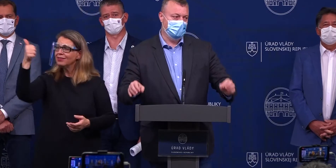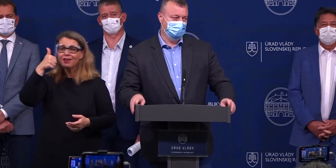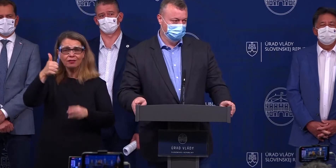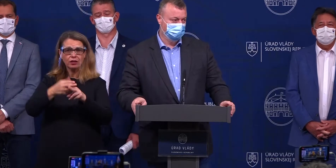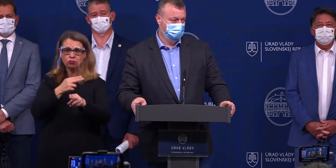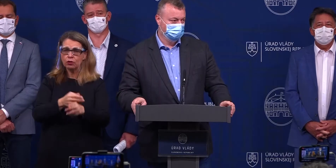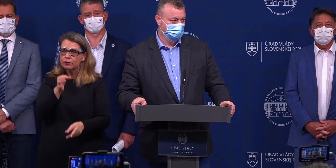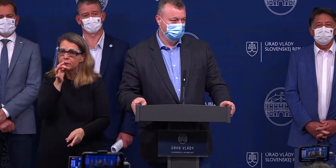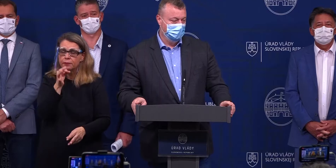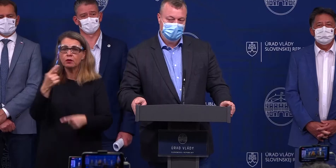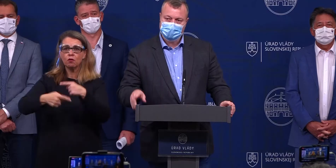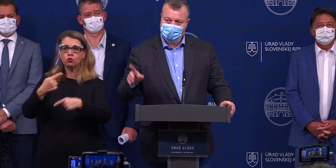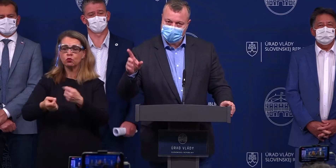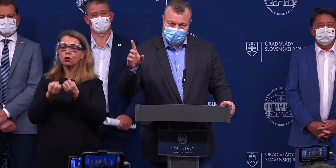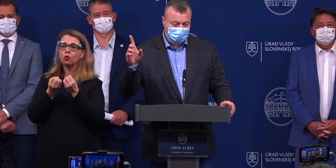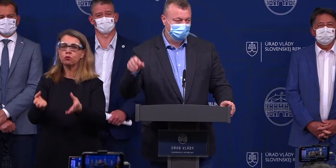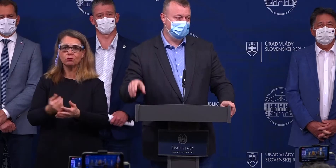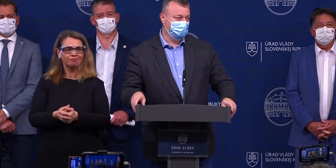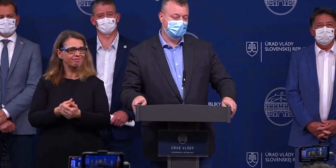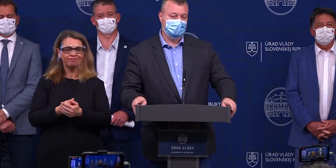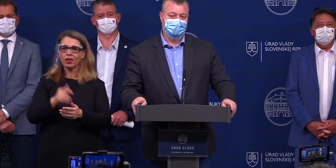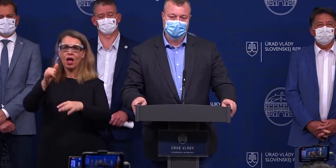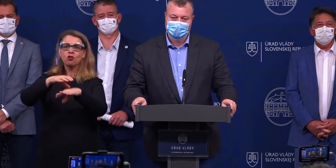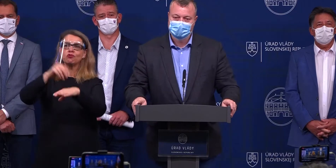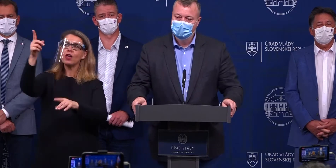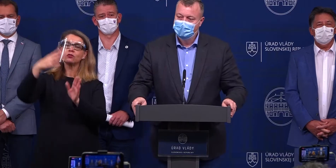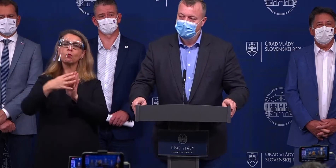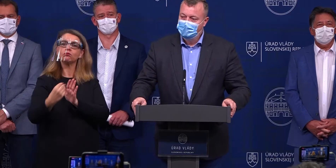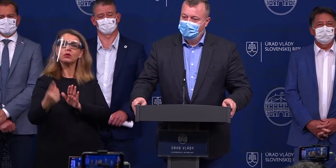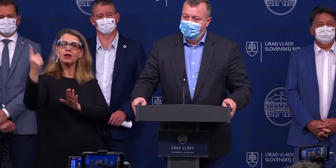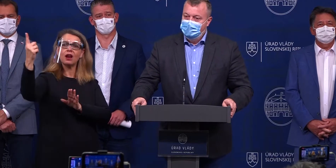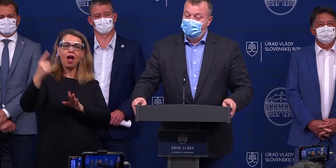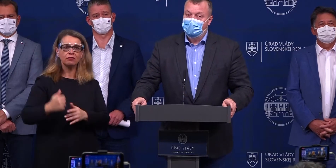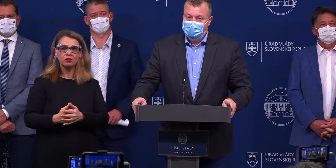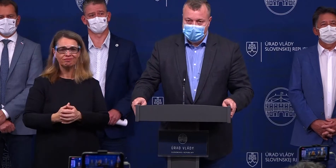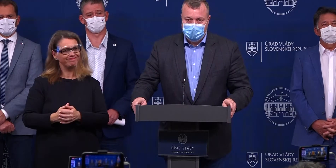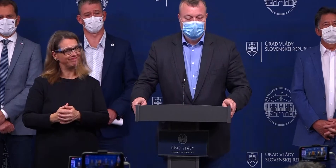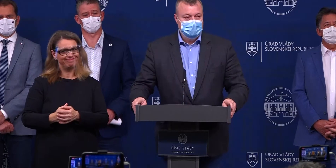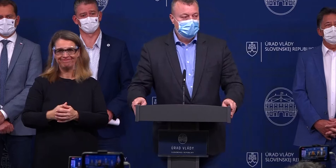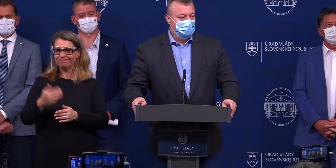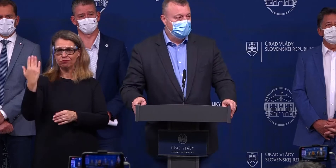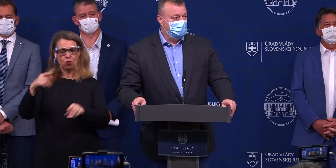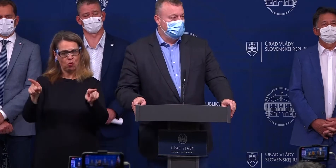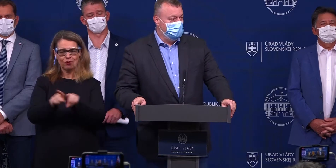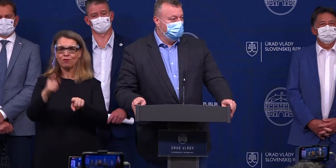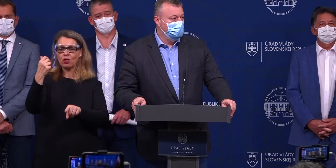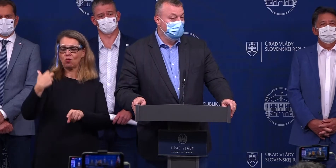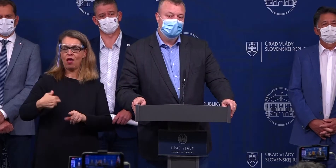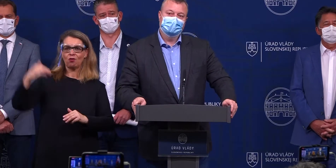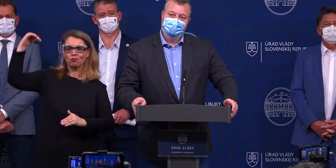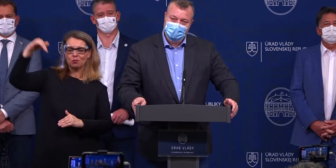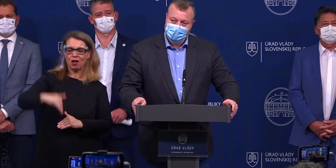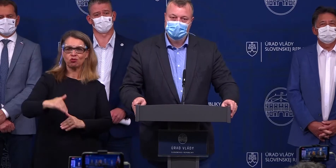fungovalo. Ešte aj to Švedsko, ktoré sa uvádza ako príklad, malo rovnaký ekonomický pokles ako my.